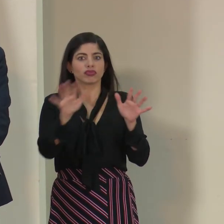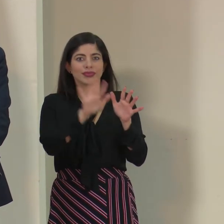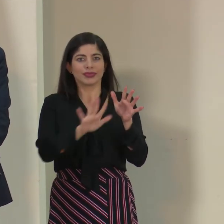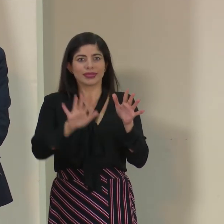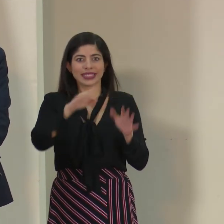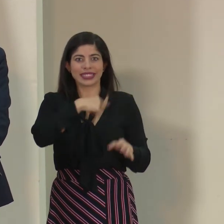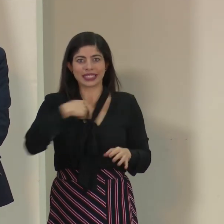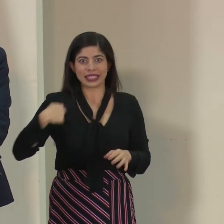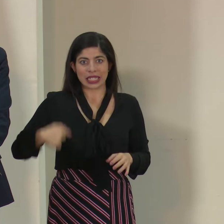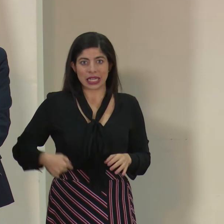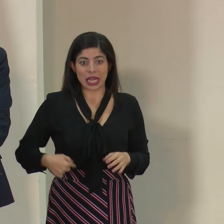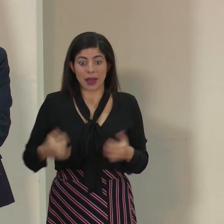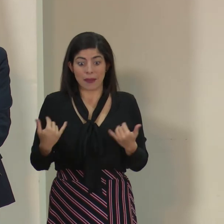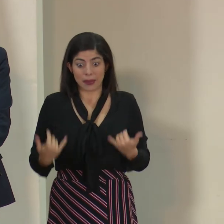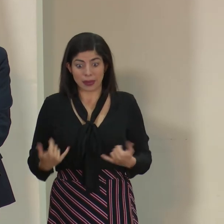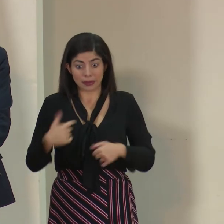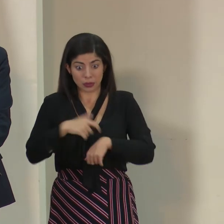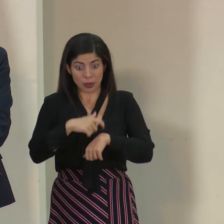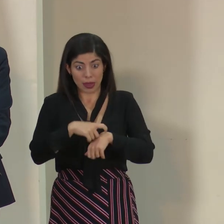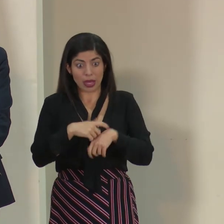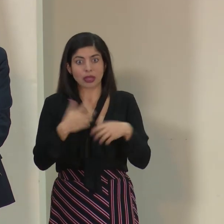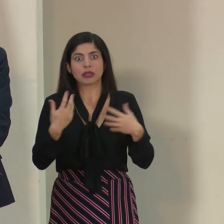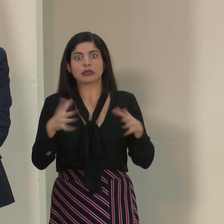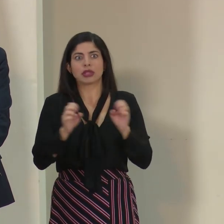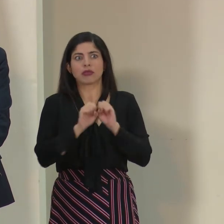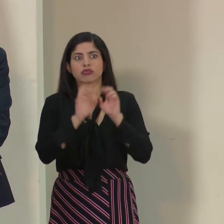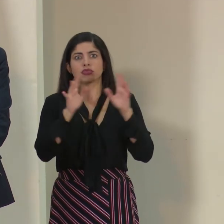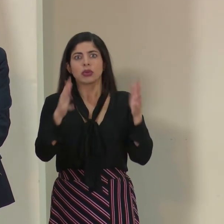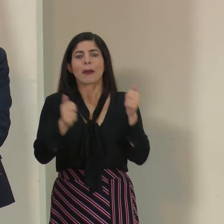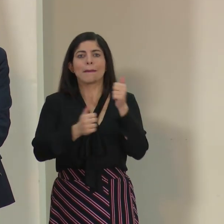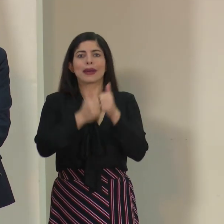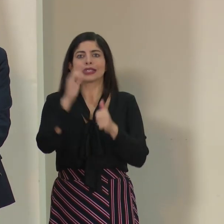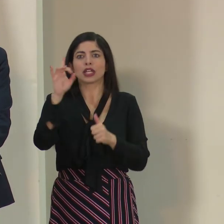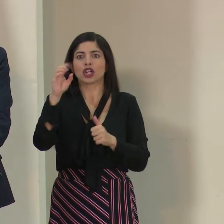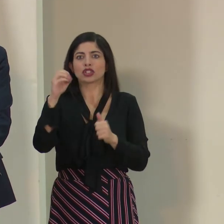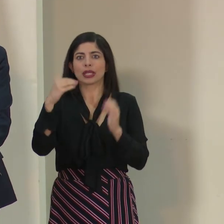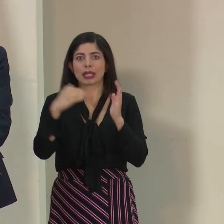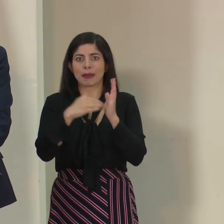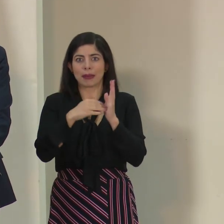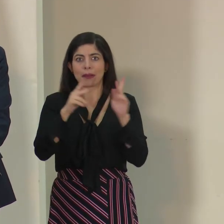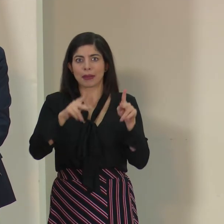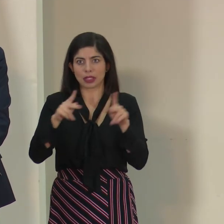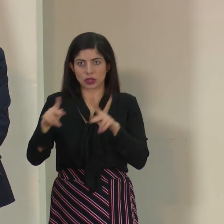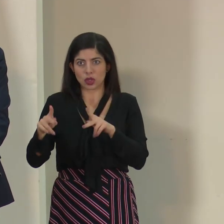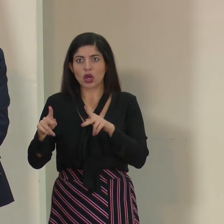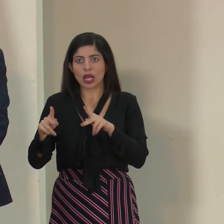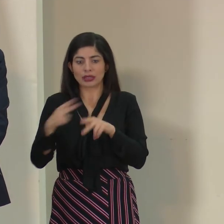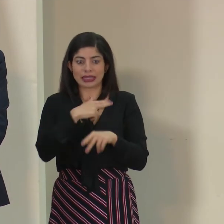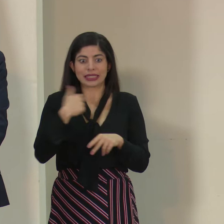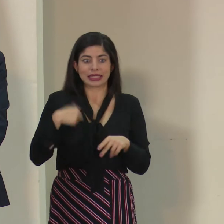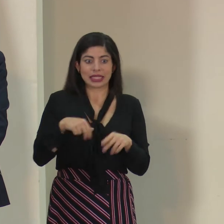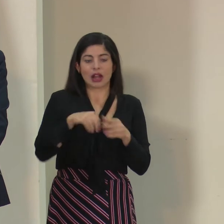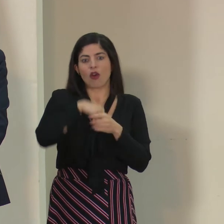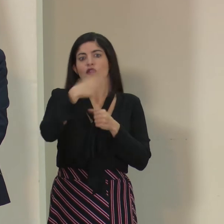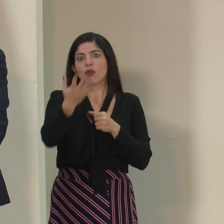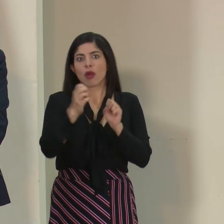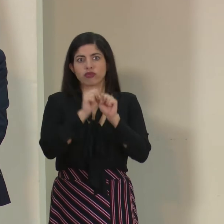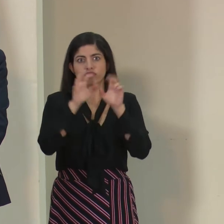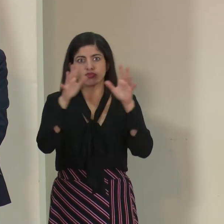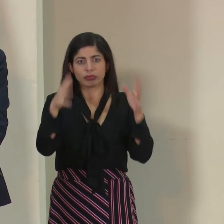y ya a esas alturas ya van más de 80 mil casos, ya ha salido justamente de China. Tenemos transmisión